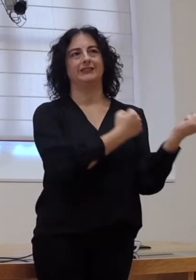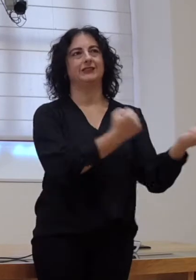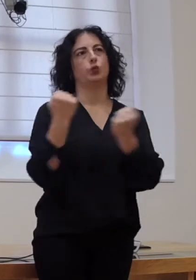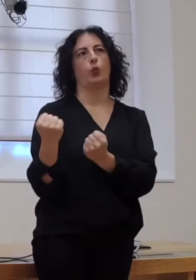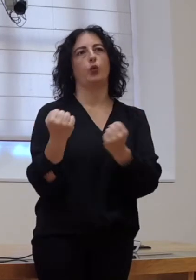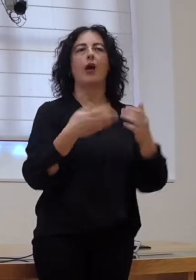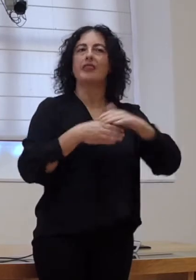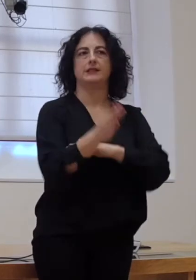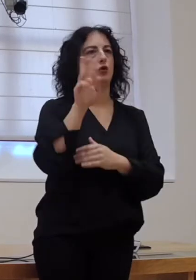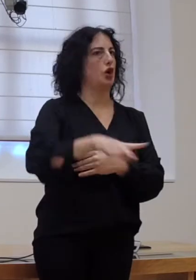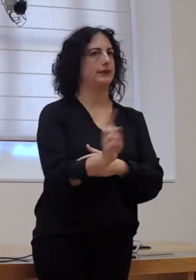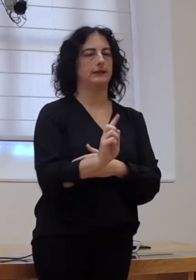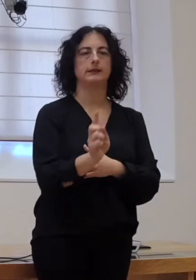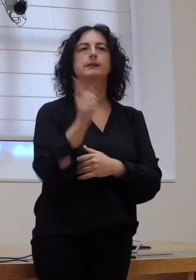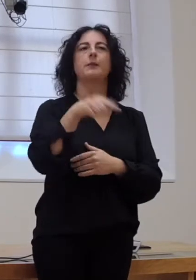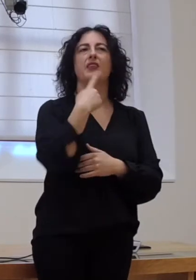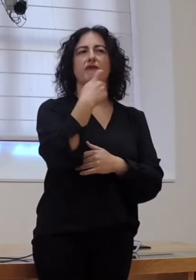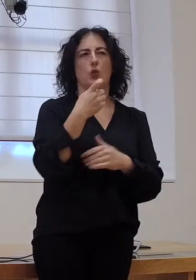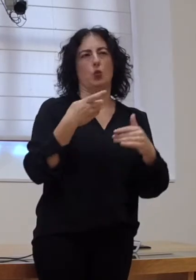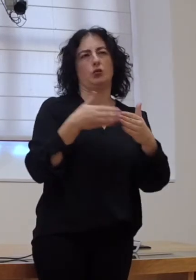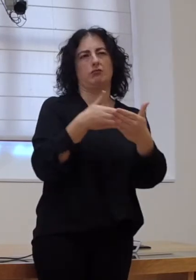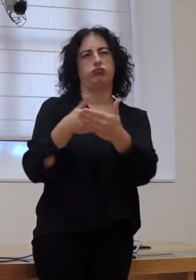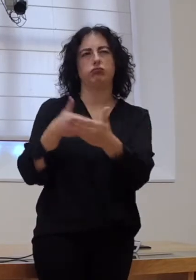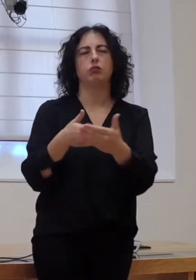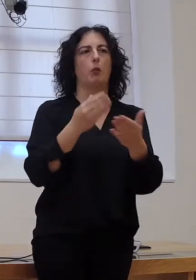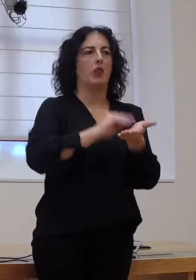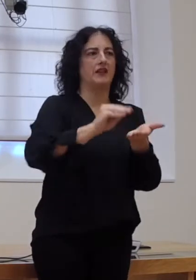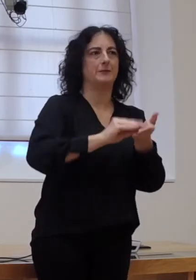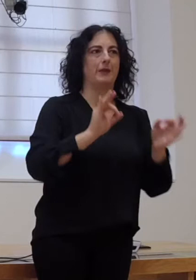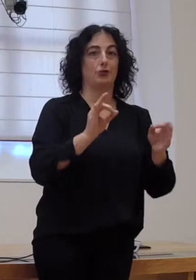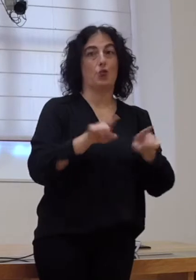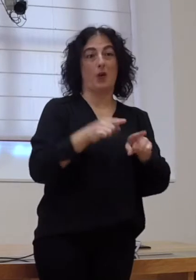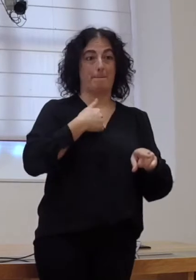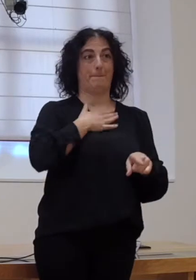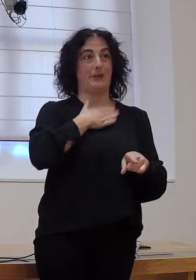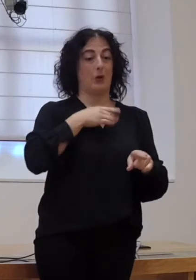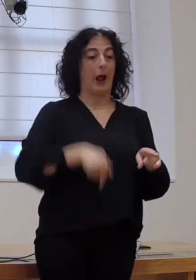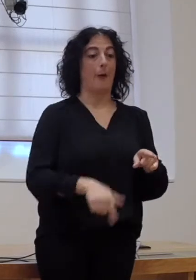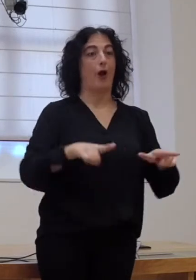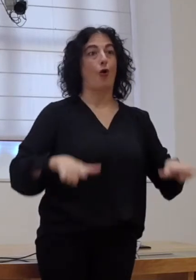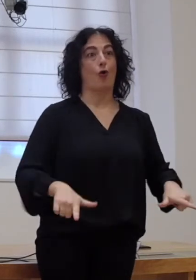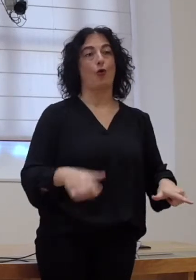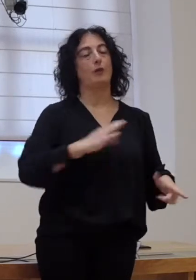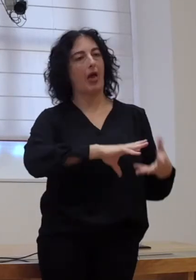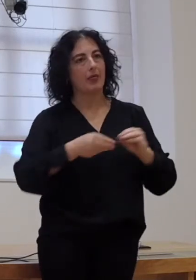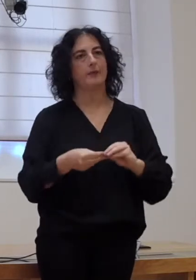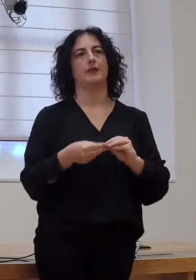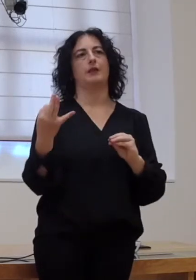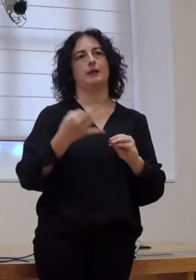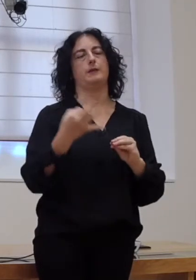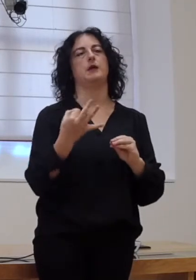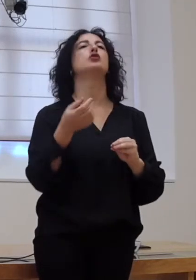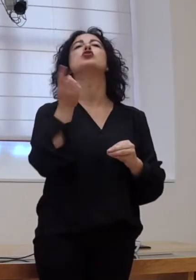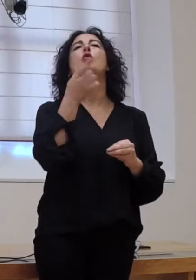accesible. Tería dificultades para dispor dun despacho como que temos nos na planta baixa, terían que adaptálos ou podería